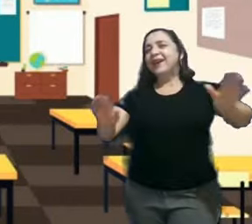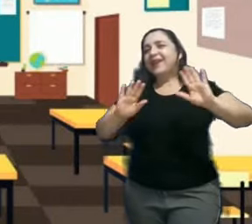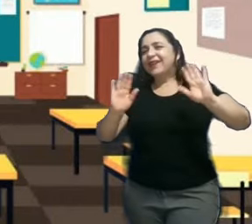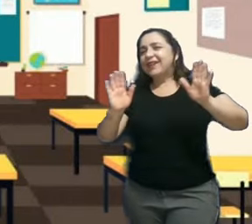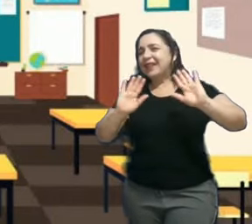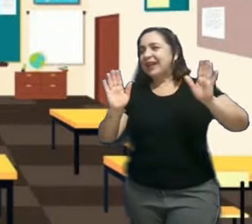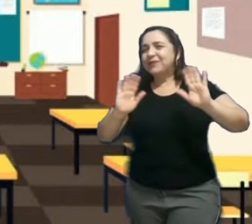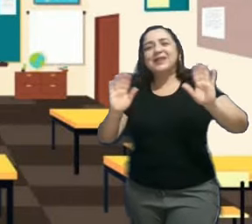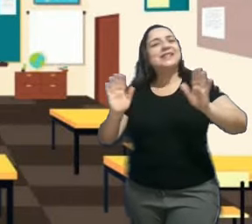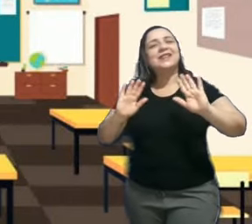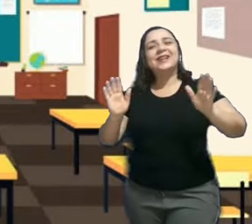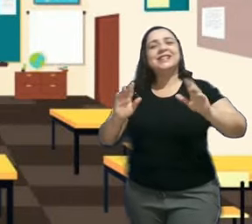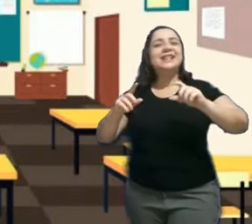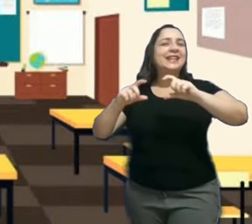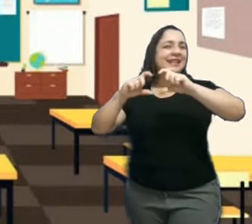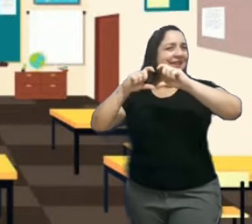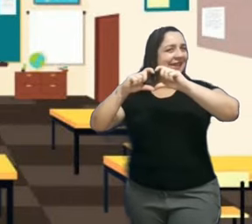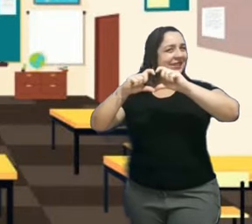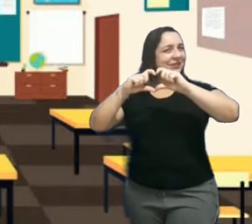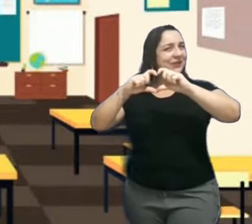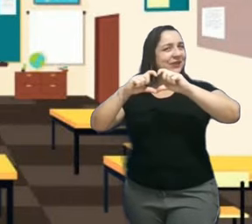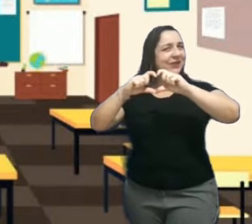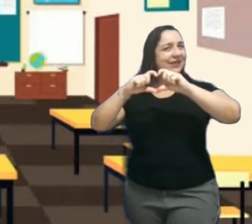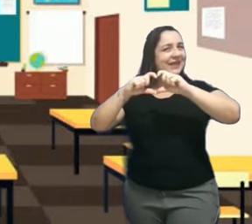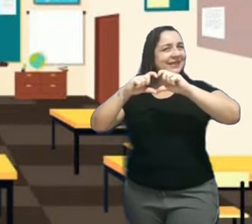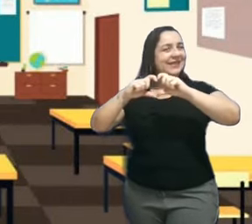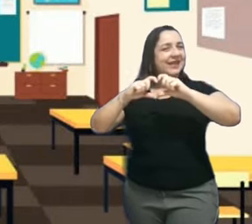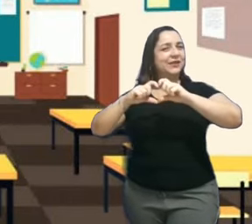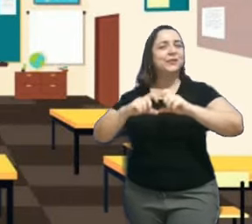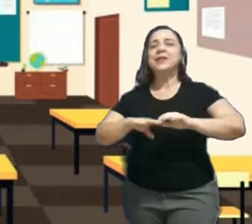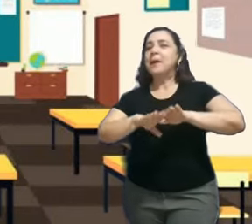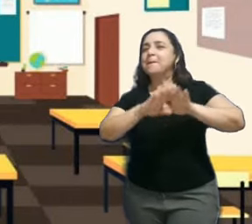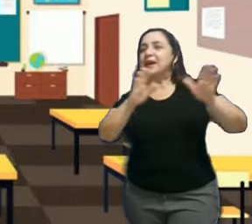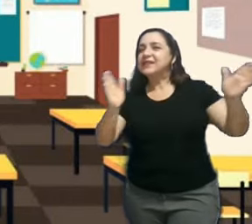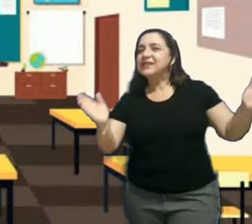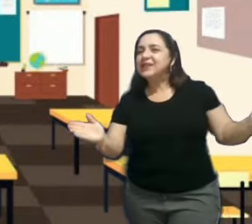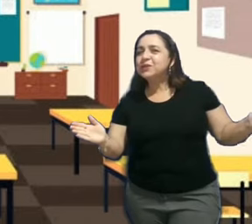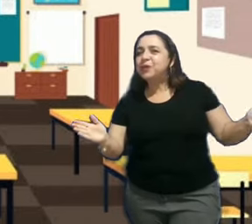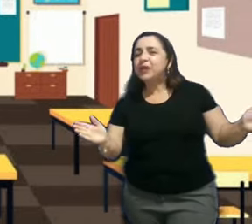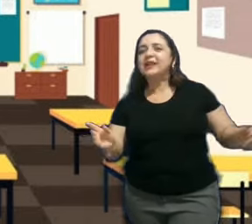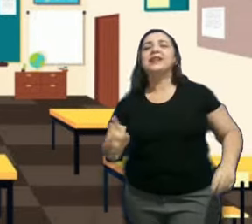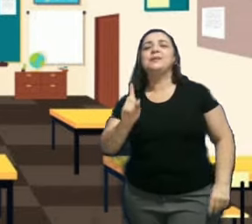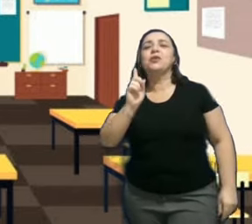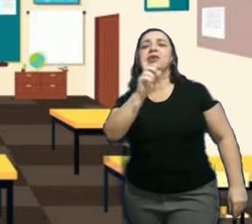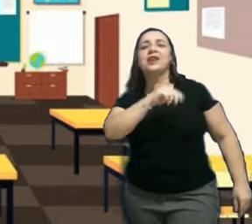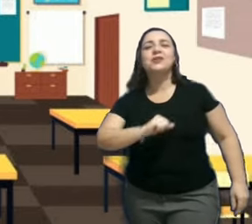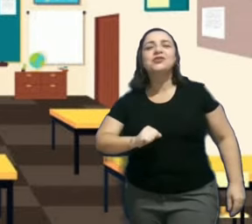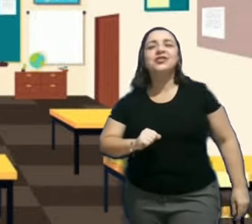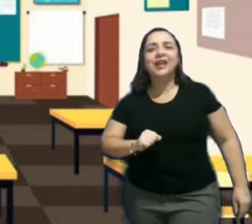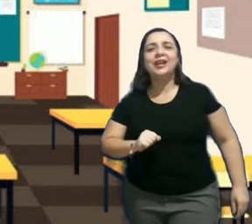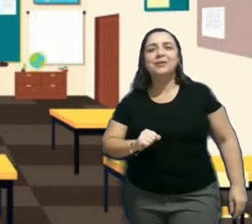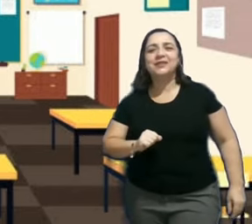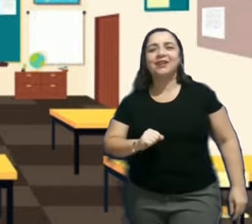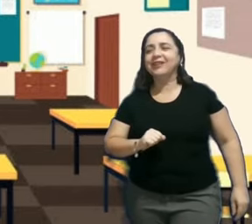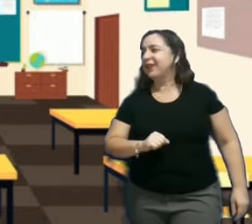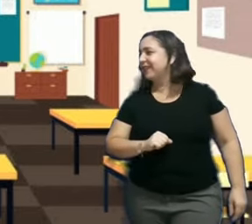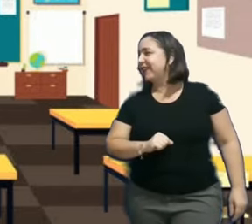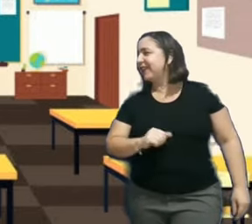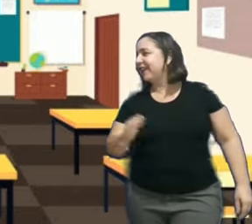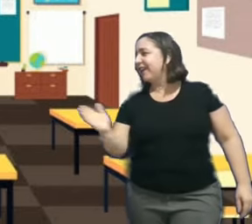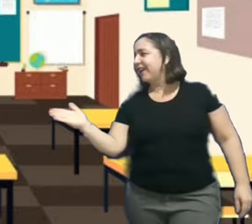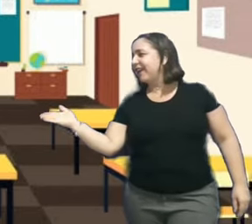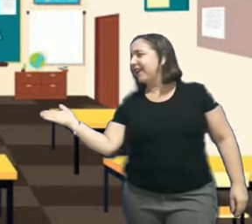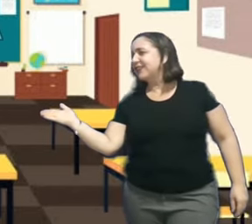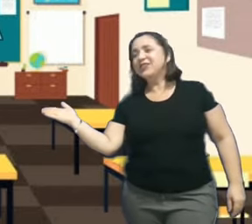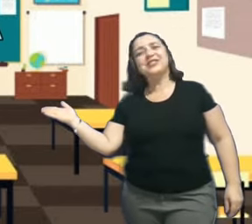Olá, pessoas lindas do meu coração! Passando por aqui, porque hoje teremos a aulinha